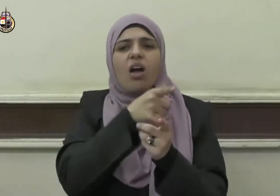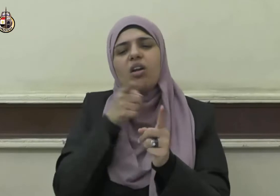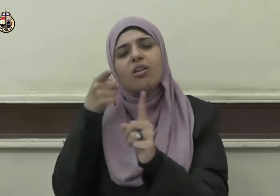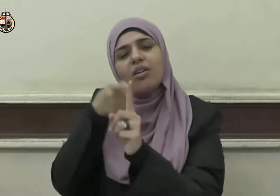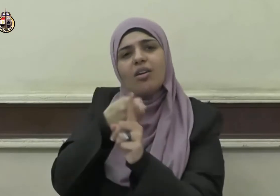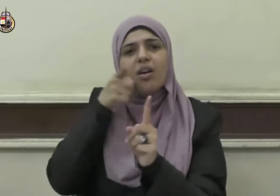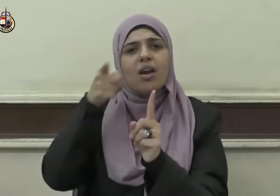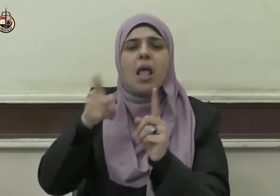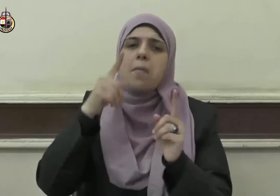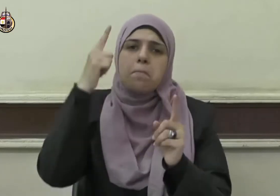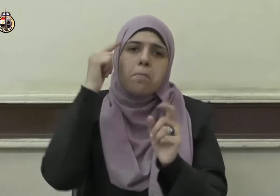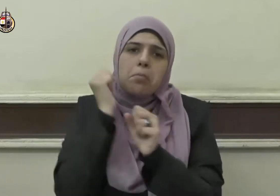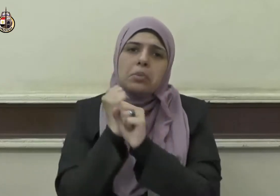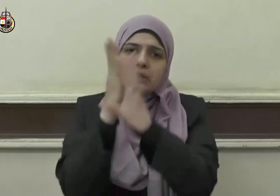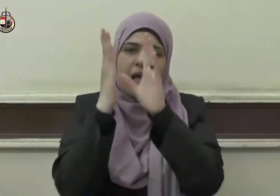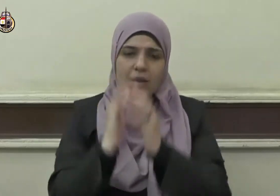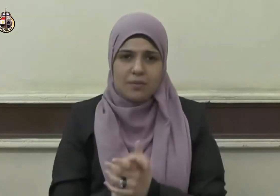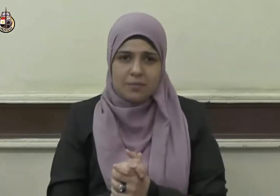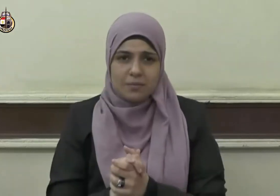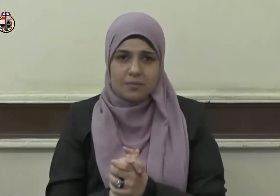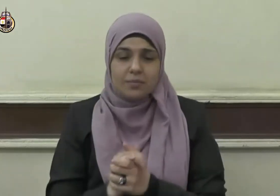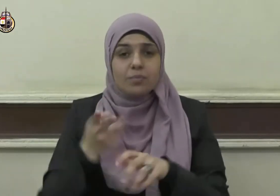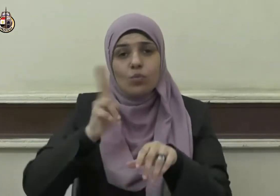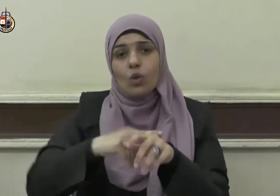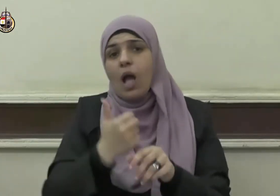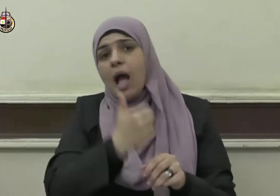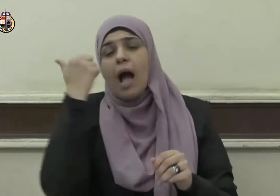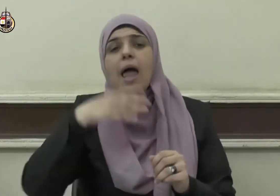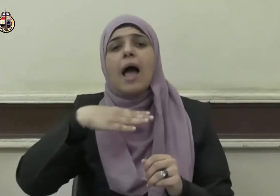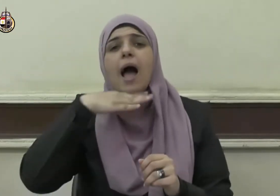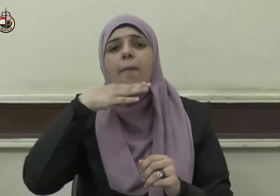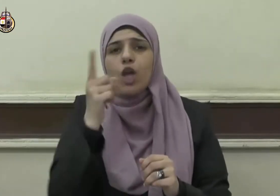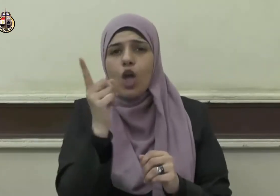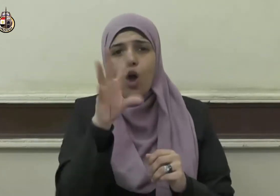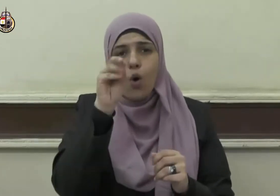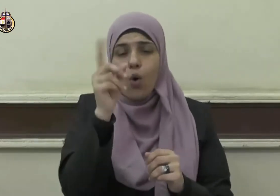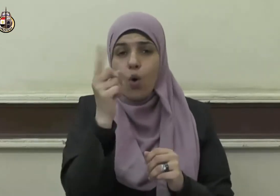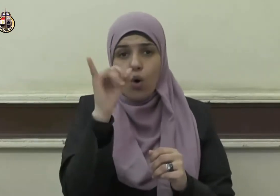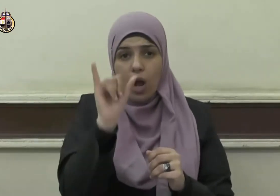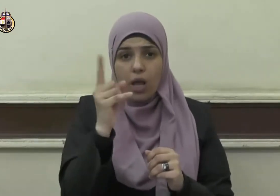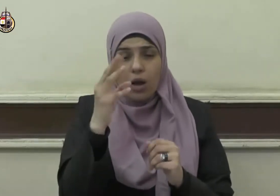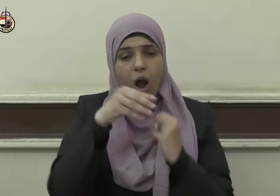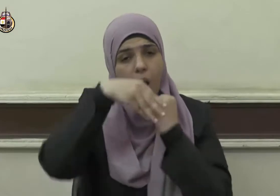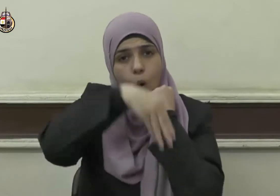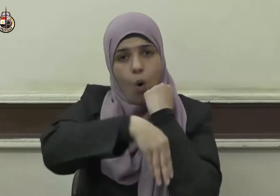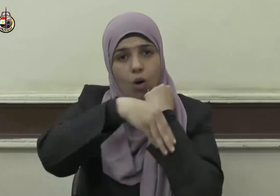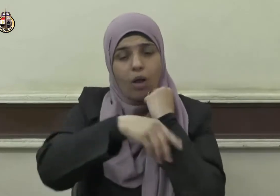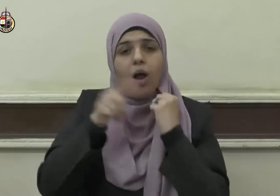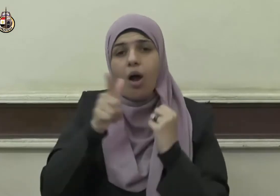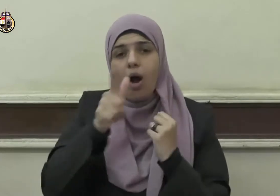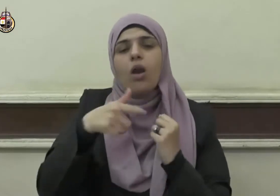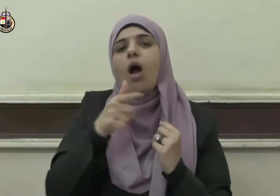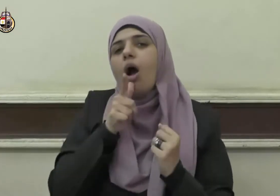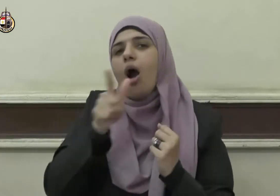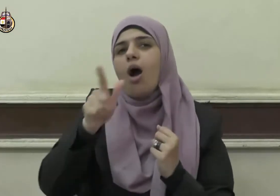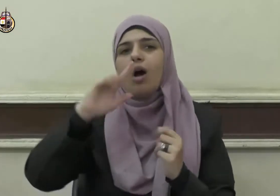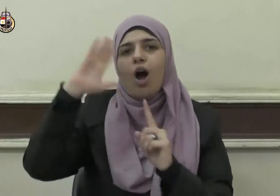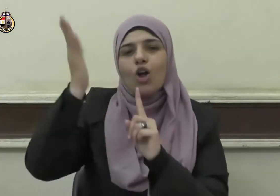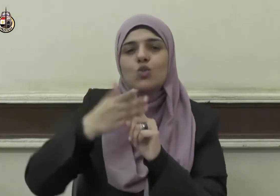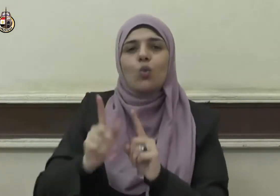هاجر إليه وعن أبي هريض رضي الله عنه قال قال رسول الله صلى الله عليه